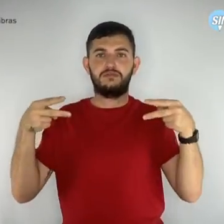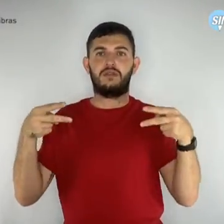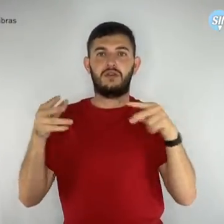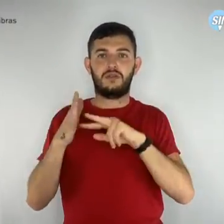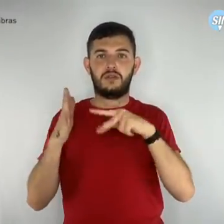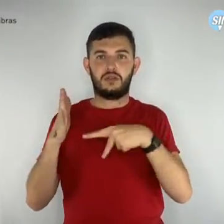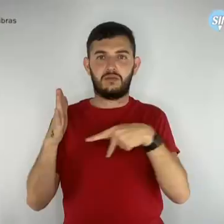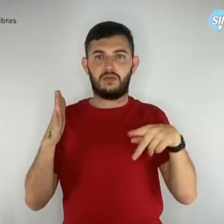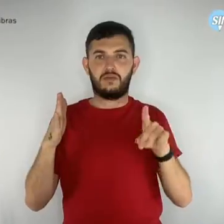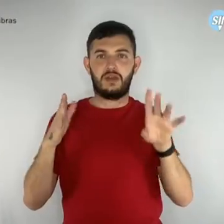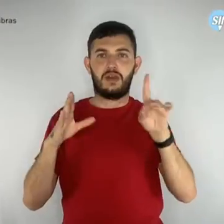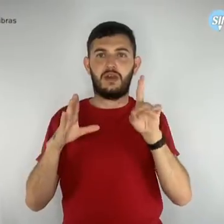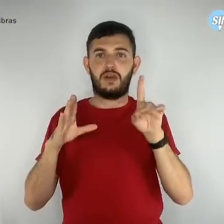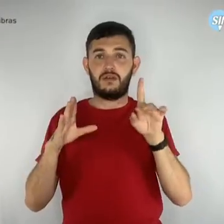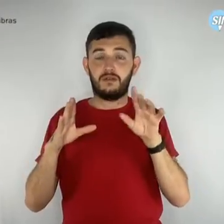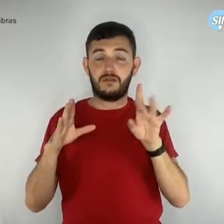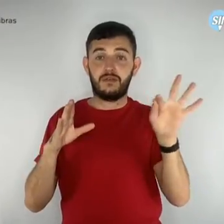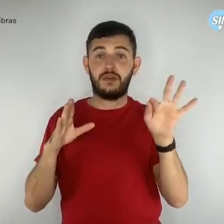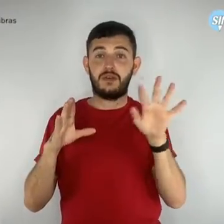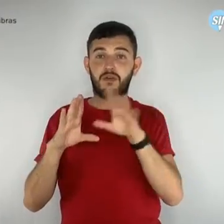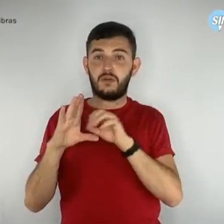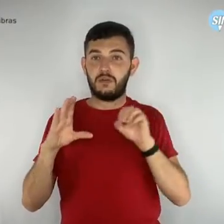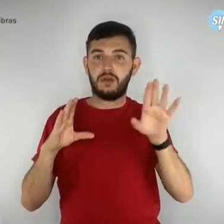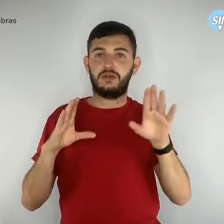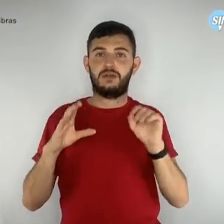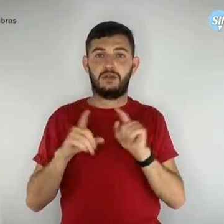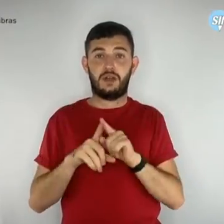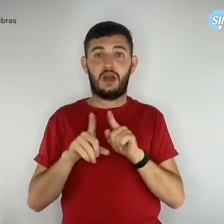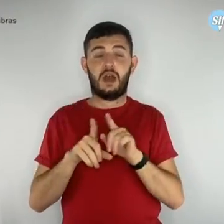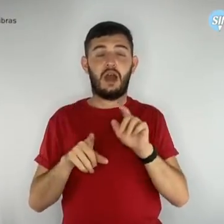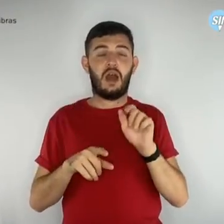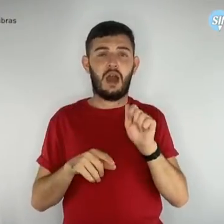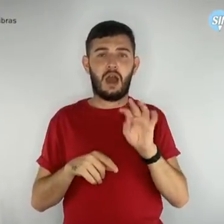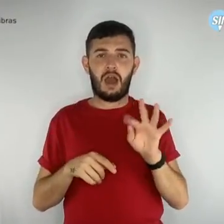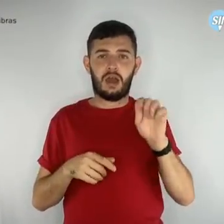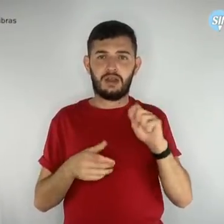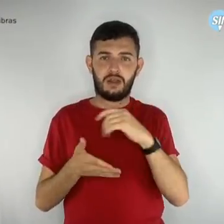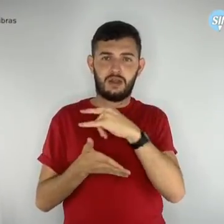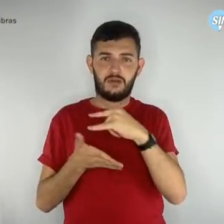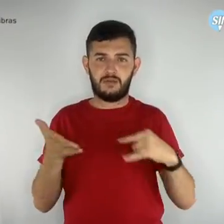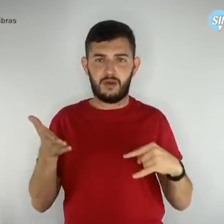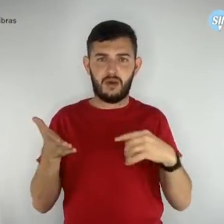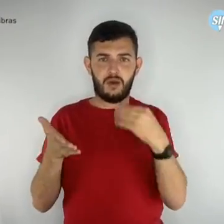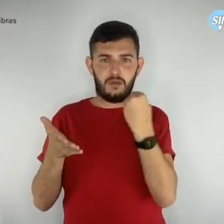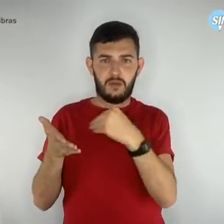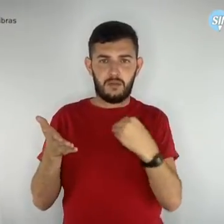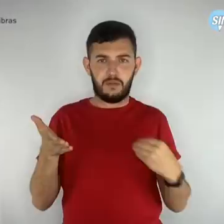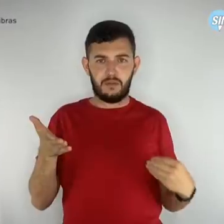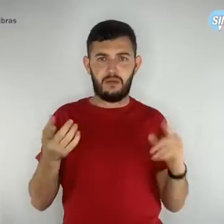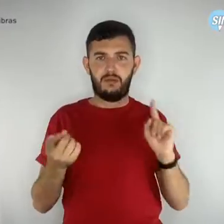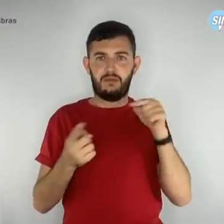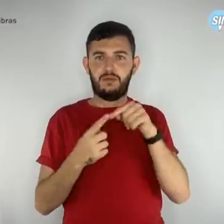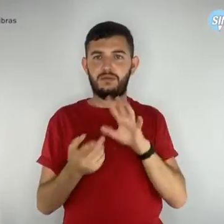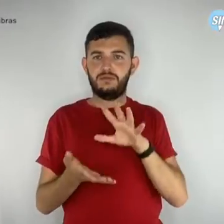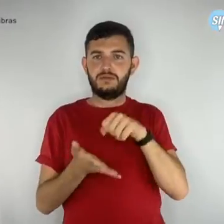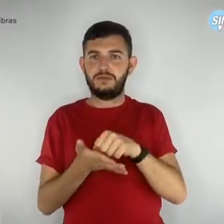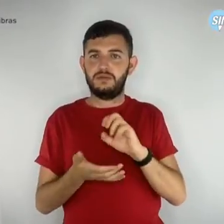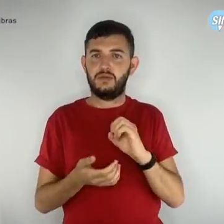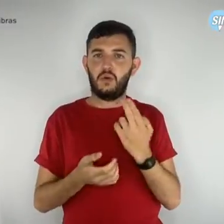em branco e fazer o envio da ata de delegado sindical para registro e controle do sindicato.